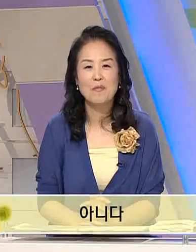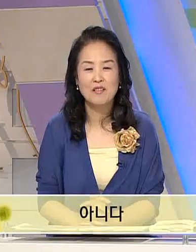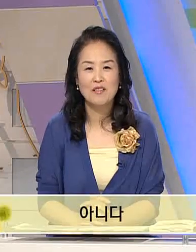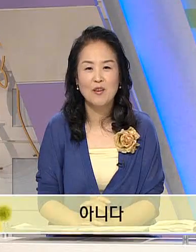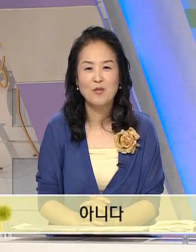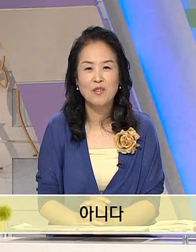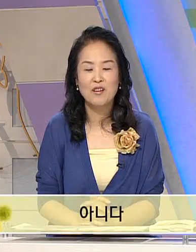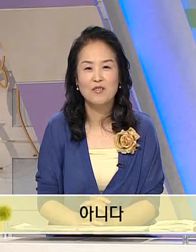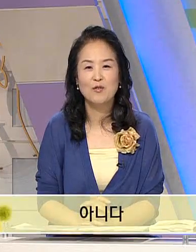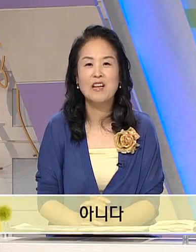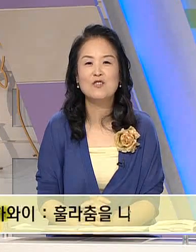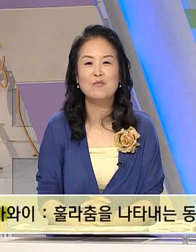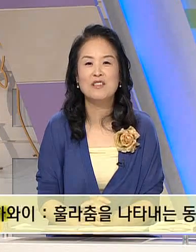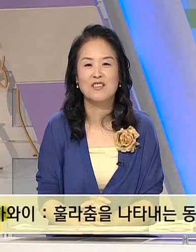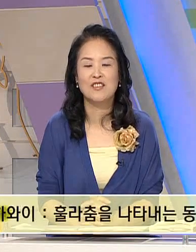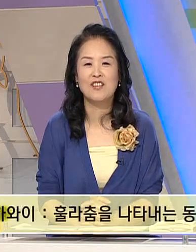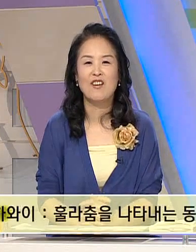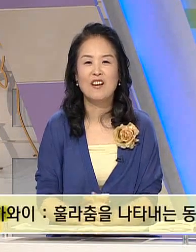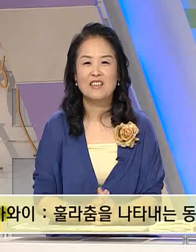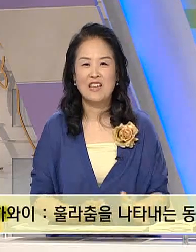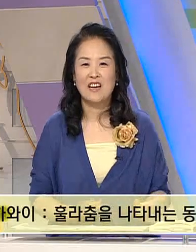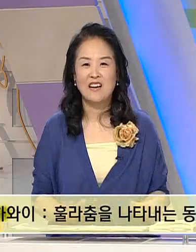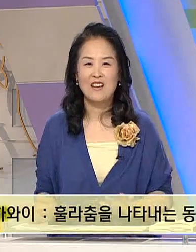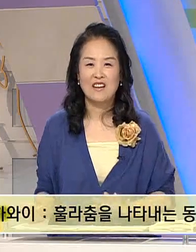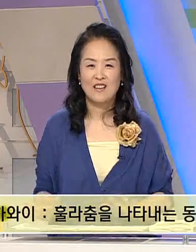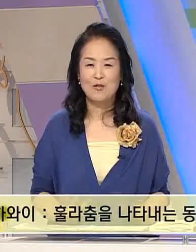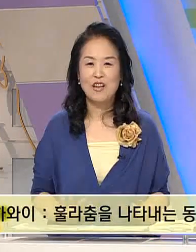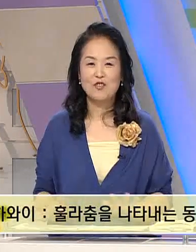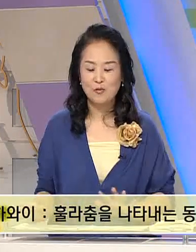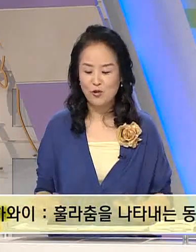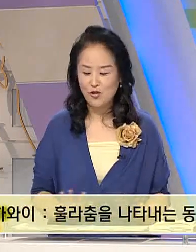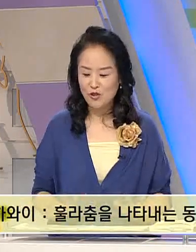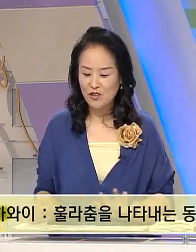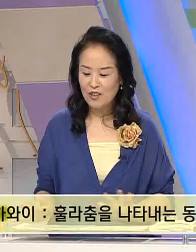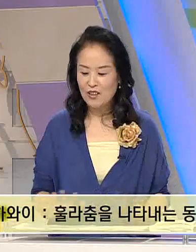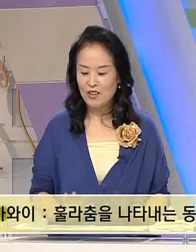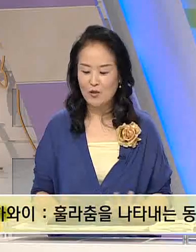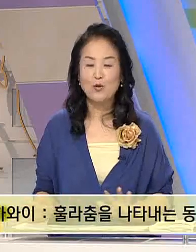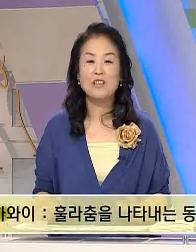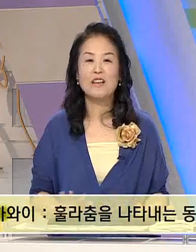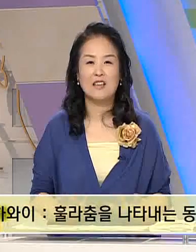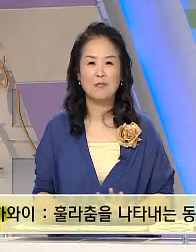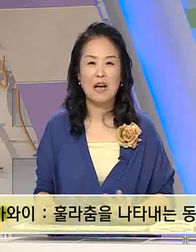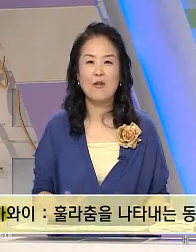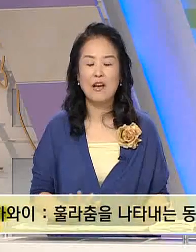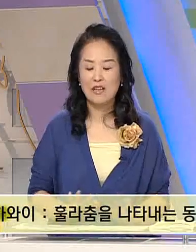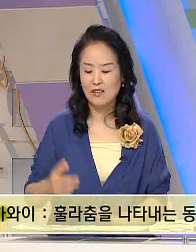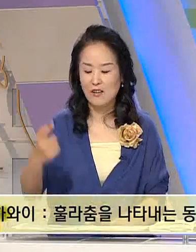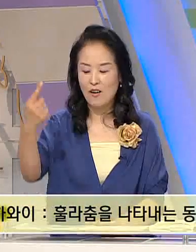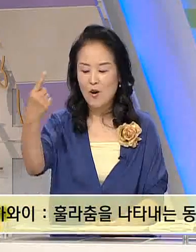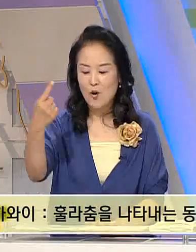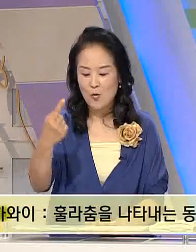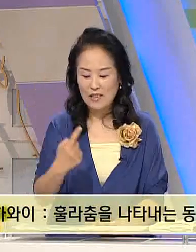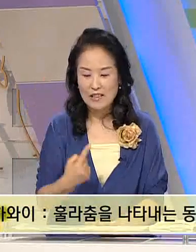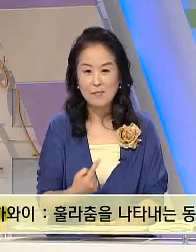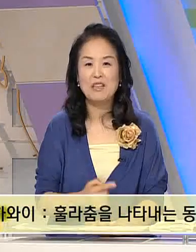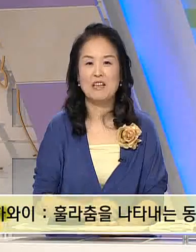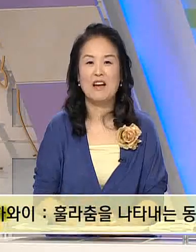하면 떠오르는 것 훌라춤 있으시죠? 자 훌라춤을 추는 동작을 나타냅니다. 하와이에서 왔습니다.